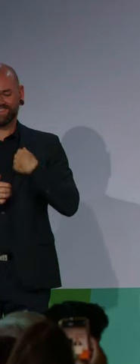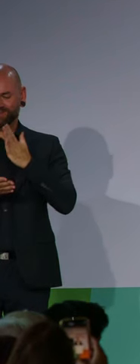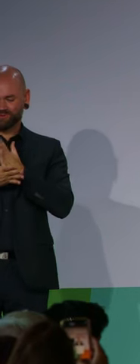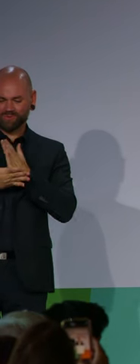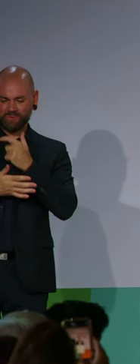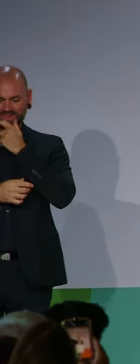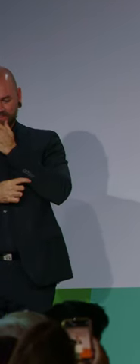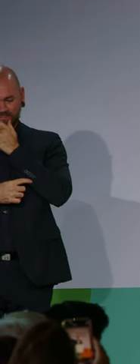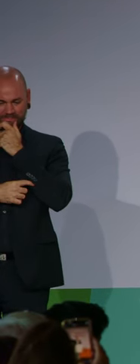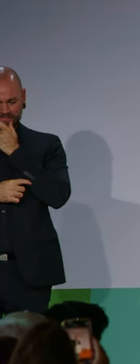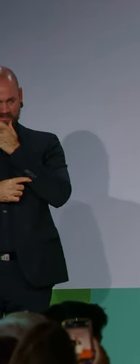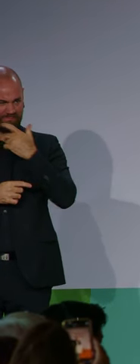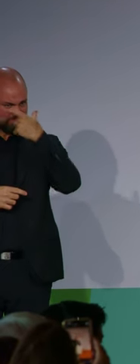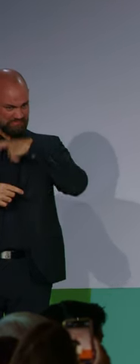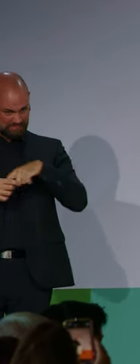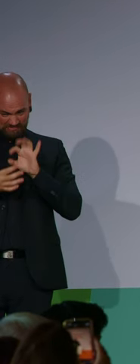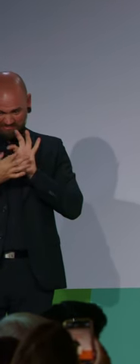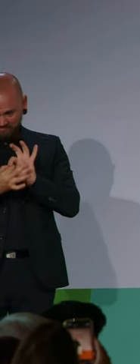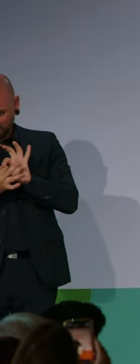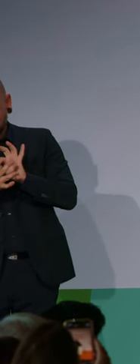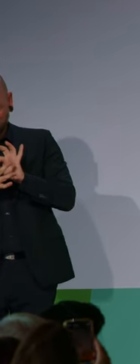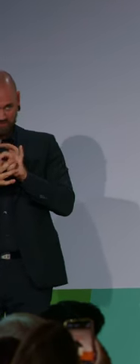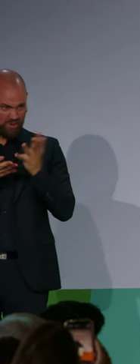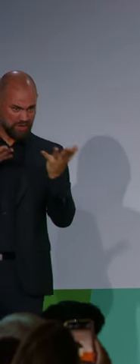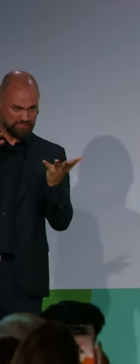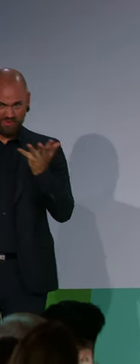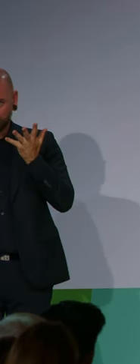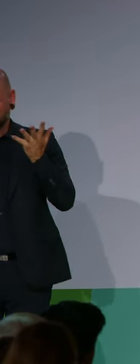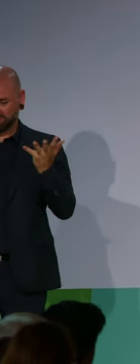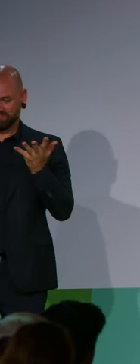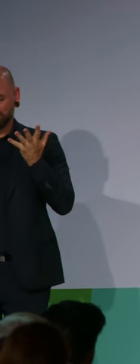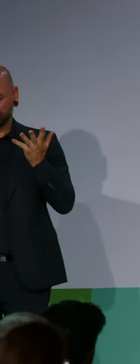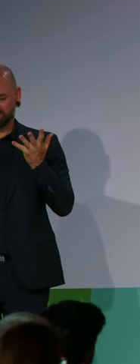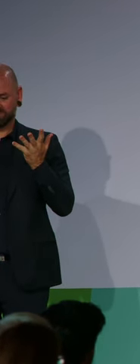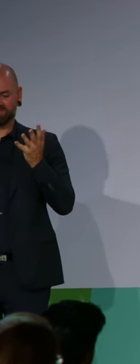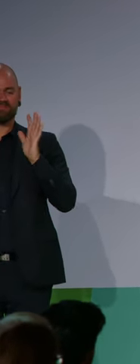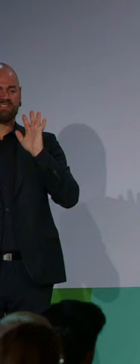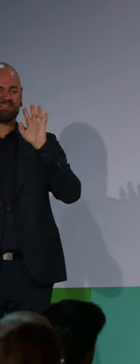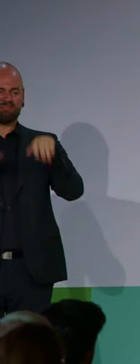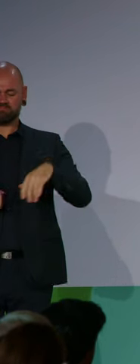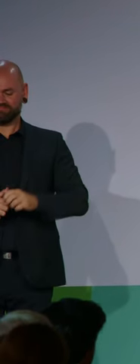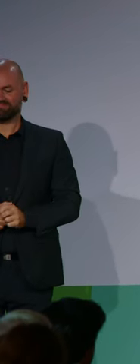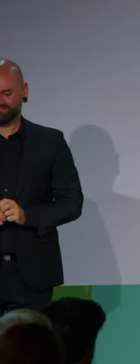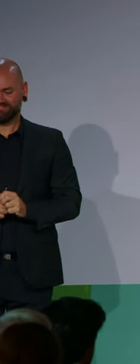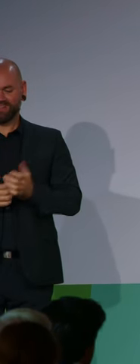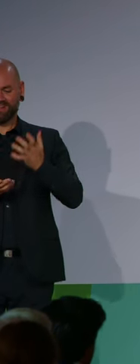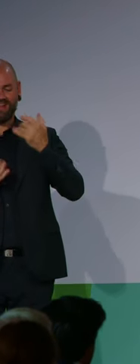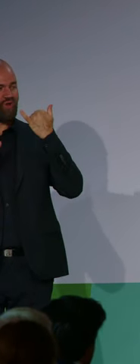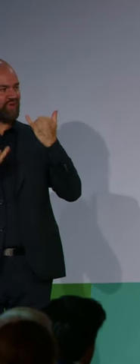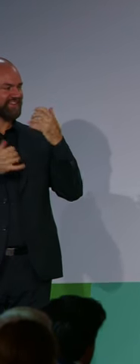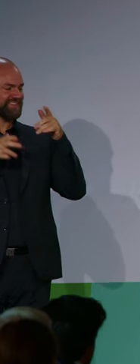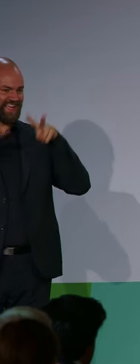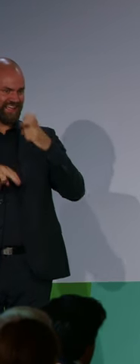Scholz. Herr Scholz, ich bin Ihnen sehr dankbar und ich freue mich sehr, dass Sie da sind, weil ich weiß, dass die Teilhabe von Menschen mit